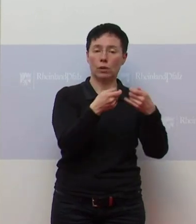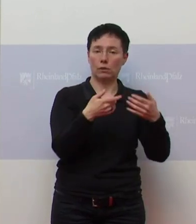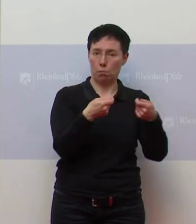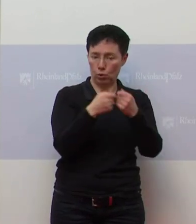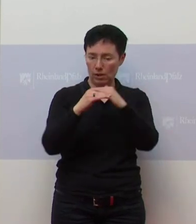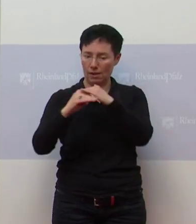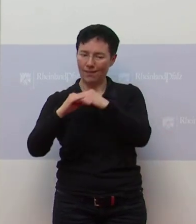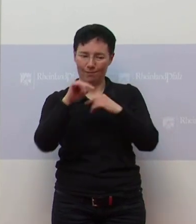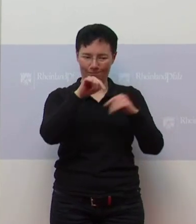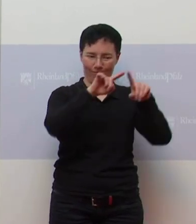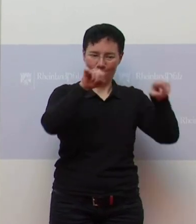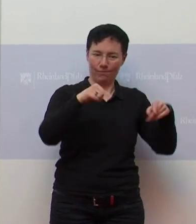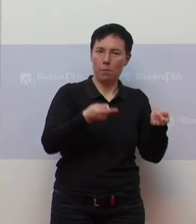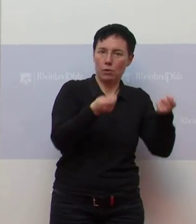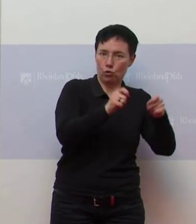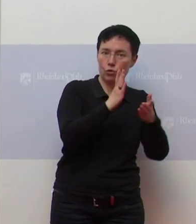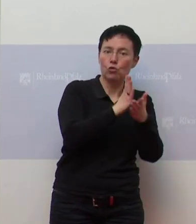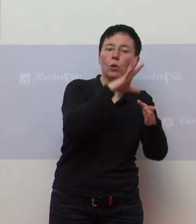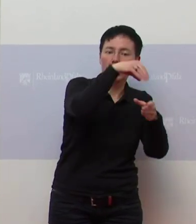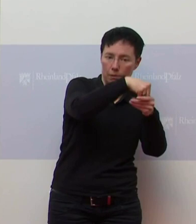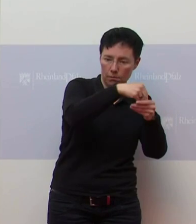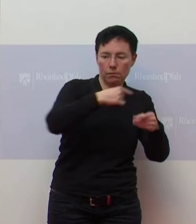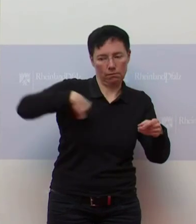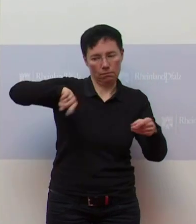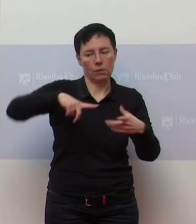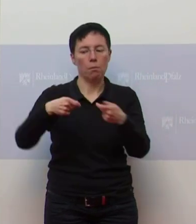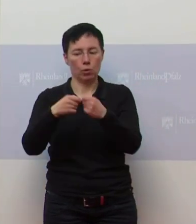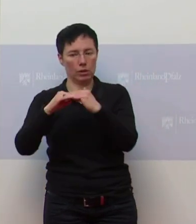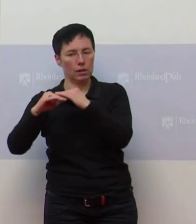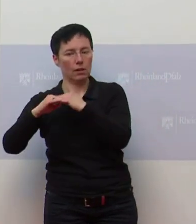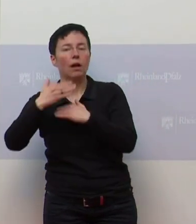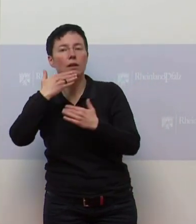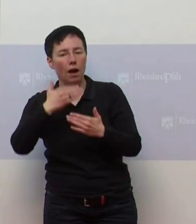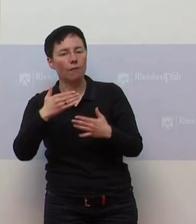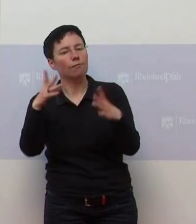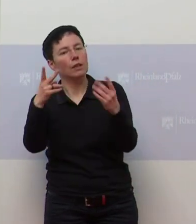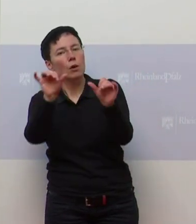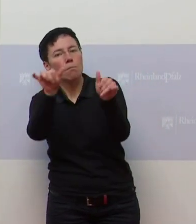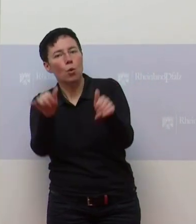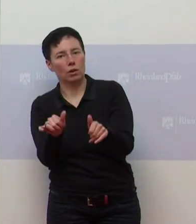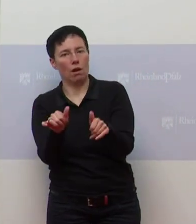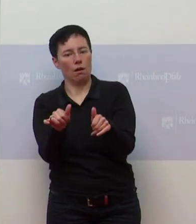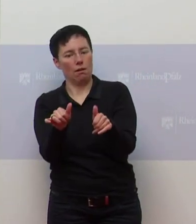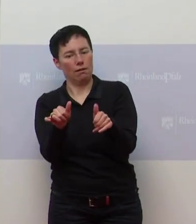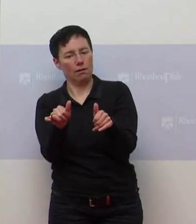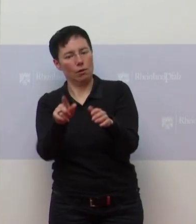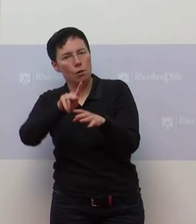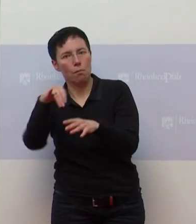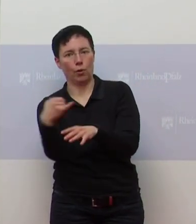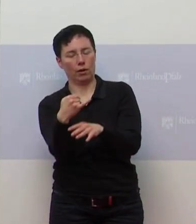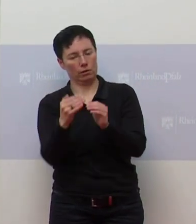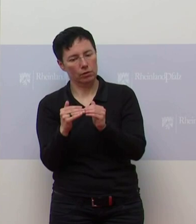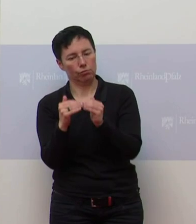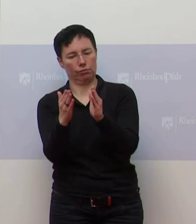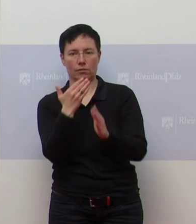Möglichkeit ergreifen können. Wir sind in Vorbereitung morgen, wenn ich auch mit den Kommunen nochmal